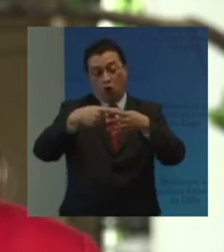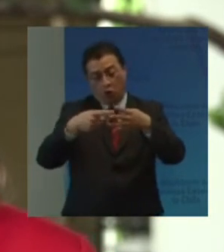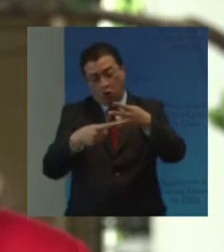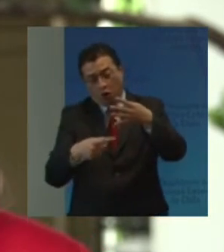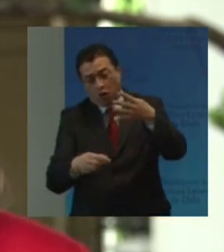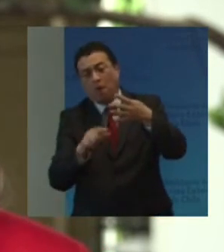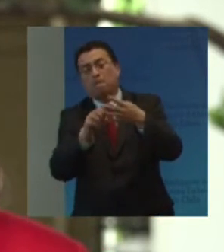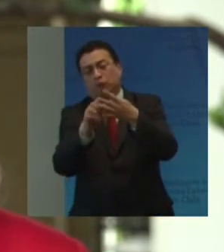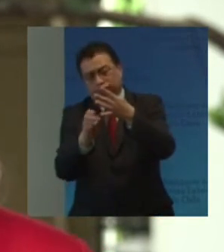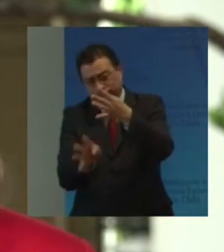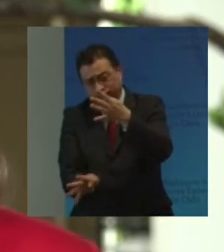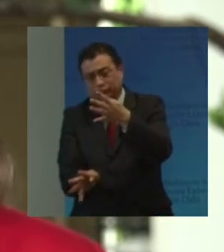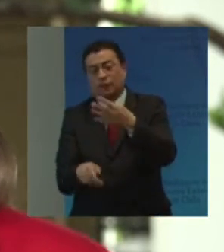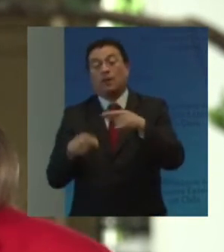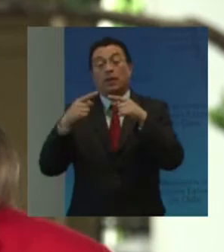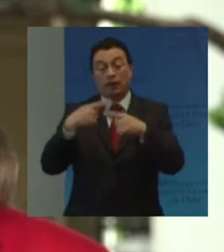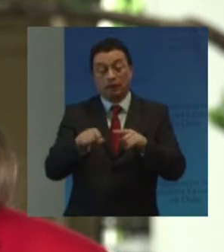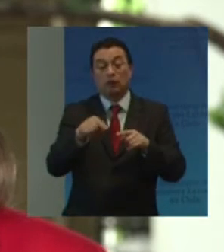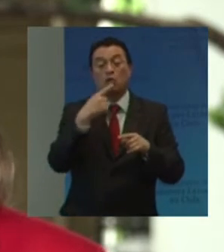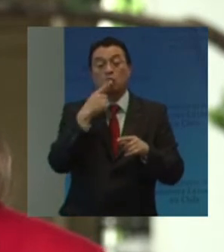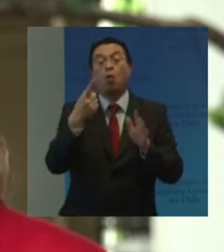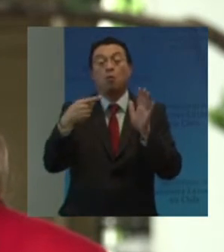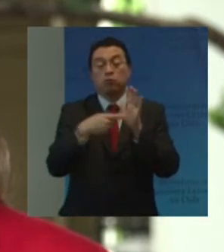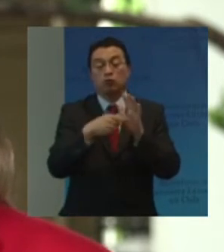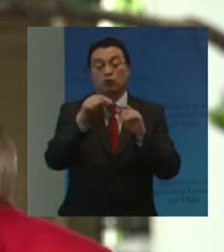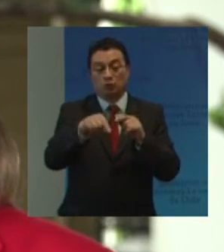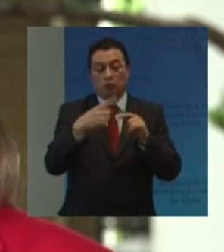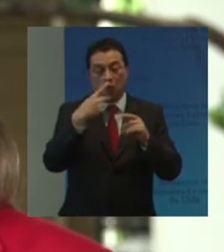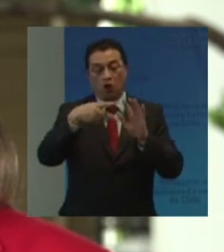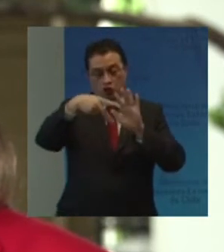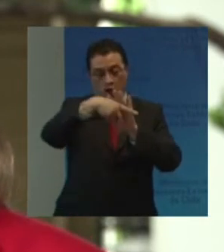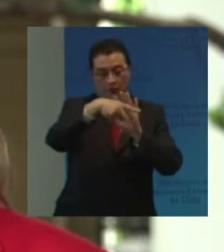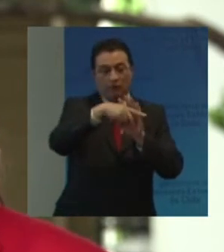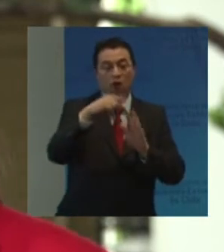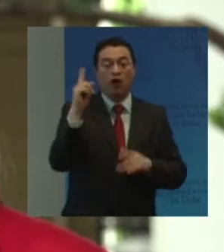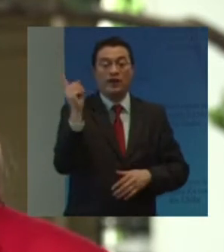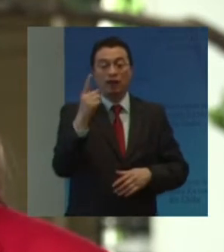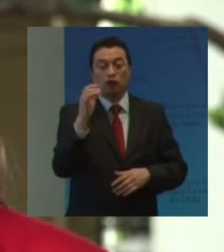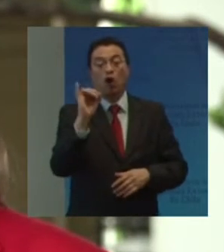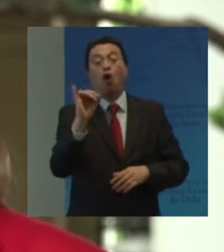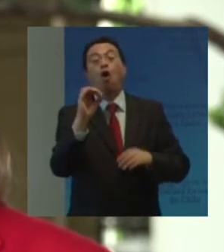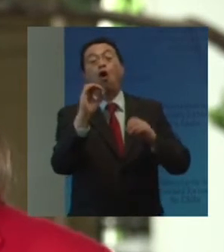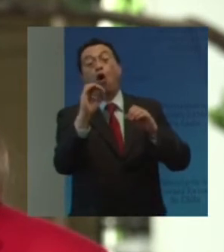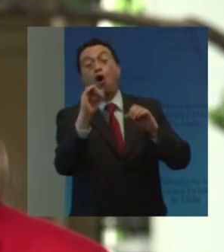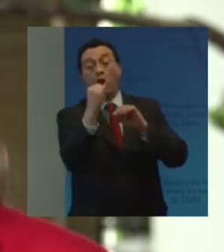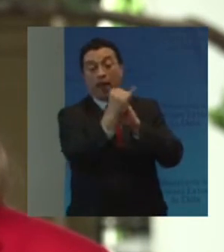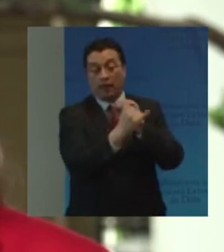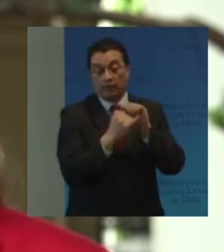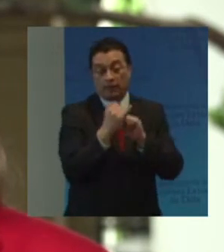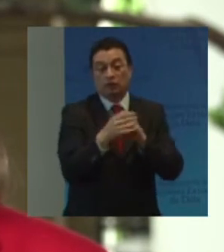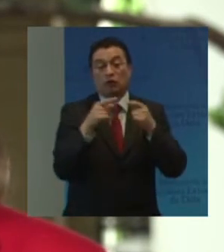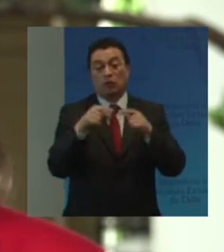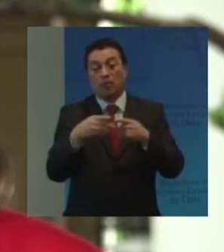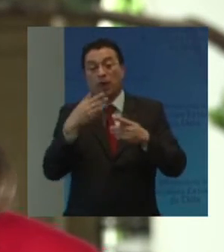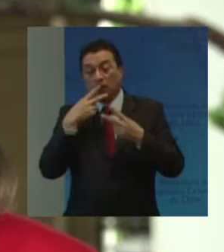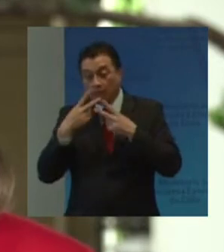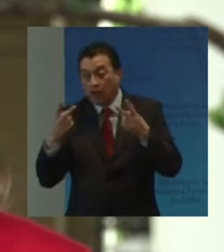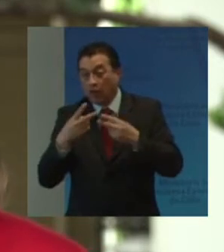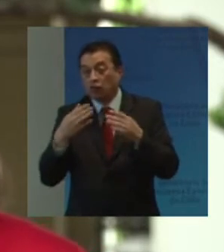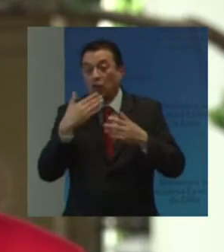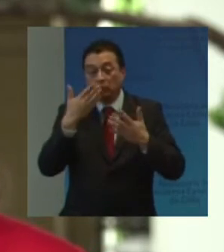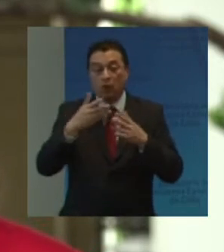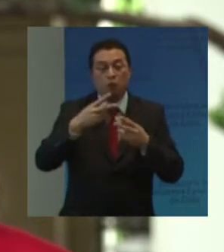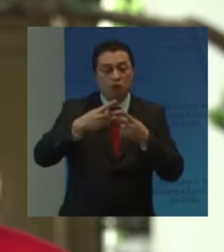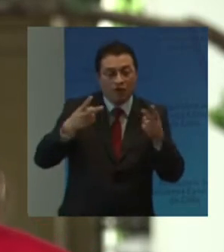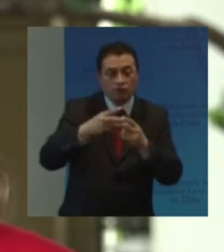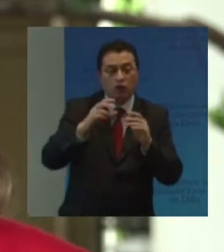Y espera fungir Como un punto Para la difusión De marcos Normativos Nacionales O internacionales Eventos Publicaciones Artículos